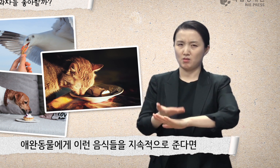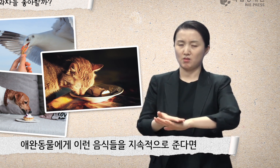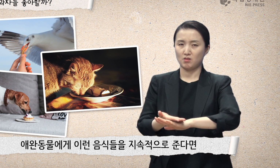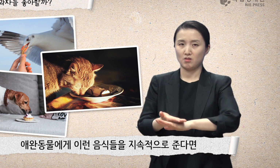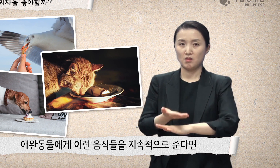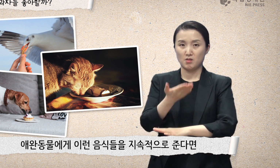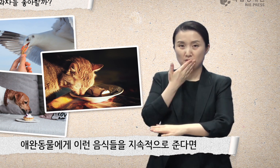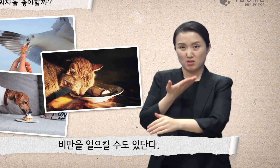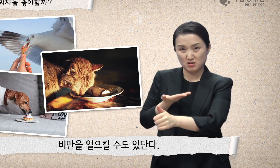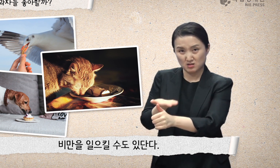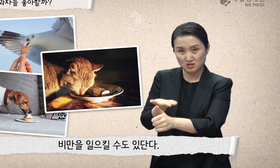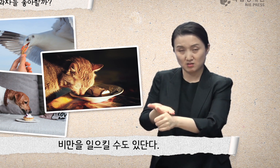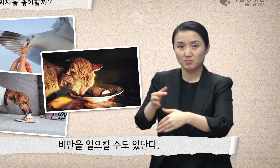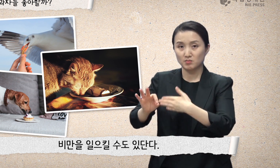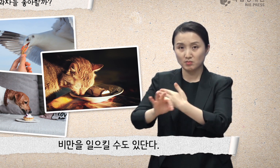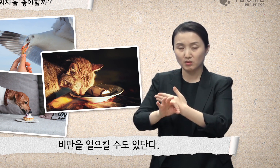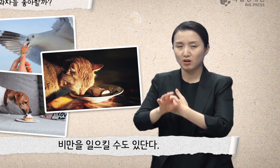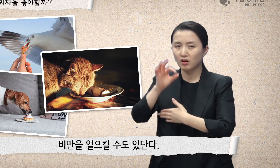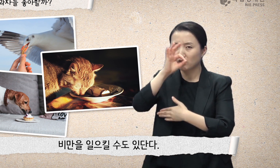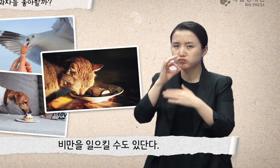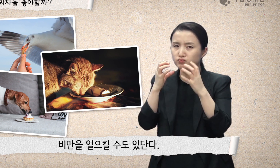준다면 비만을 일으킬 수도 있단다.